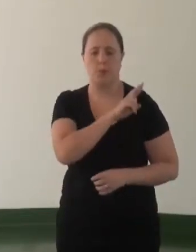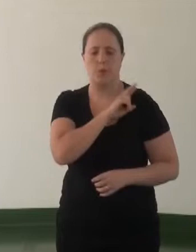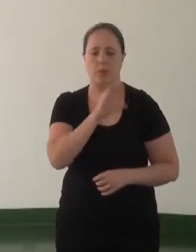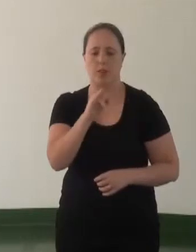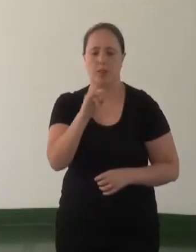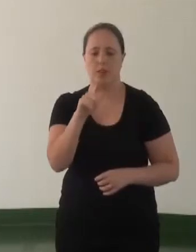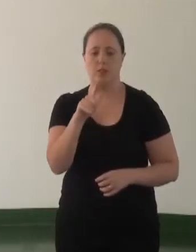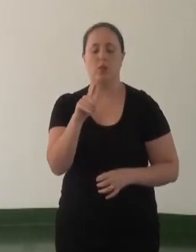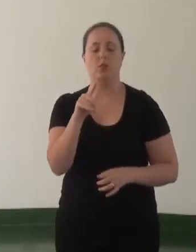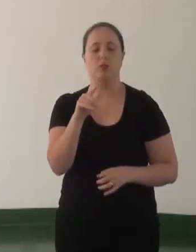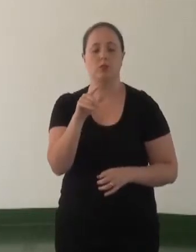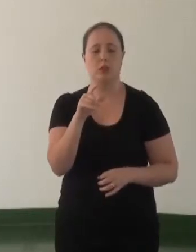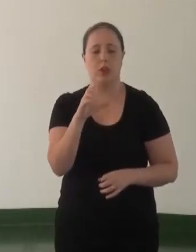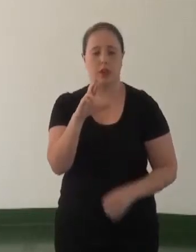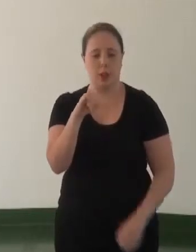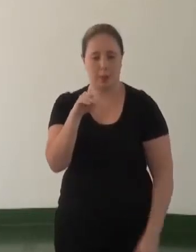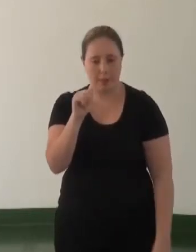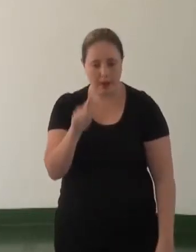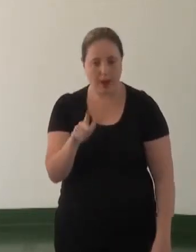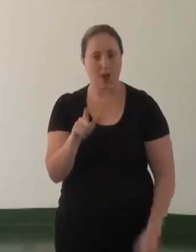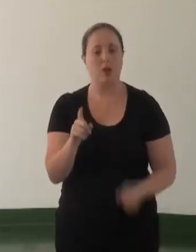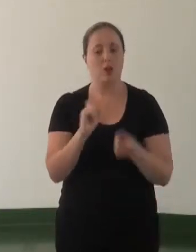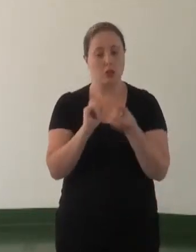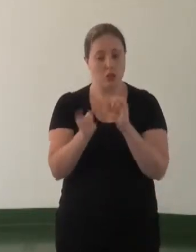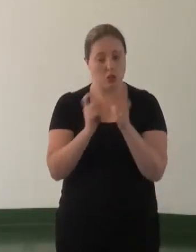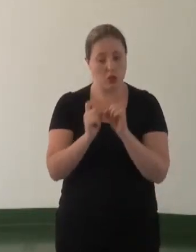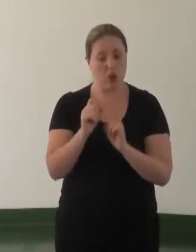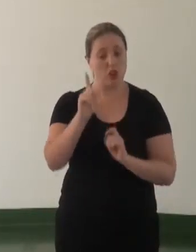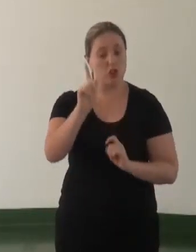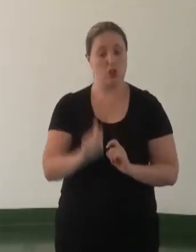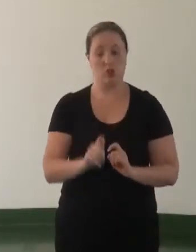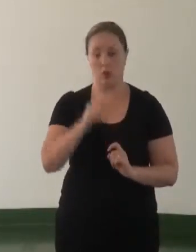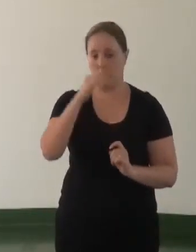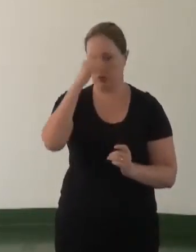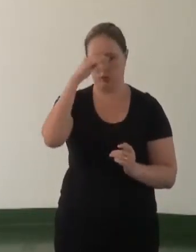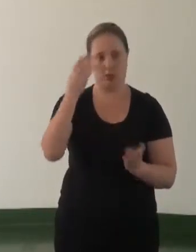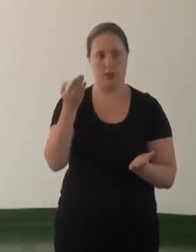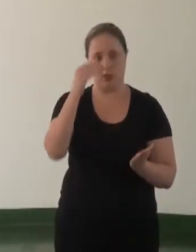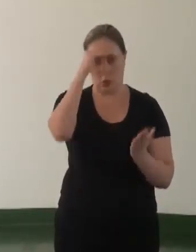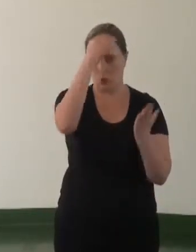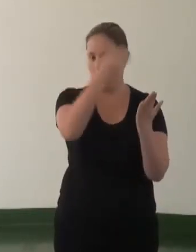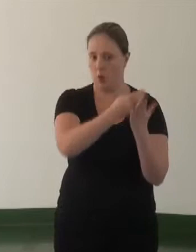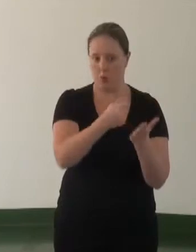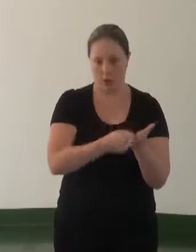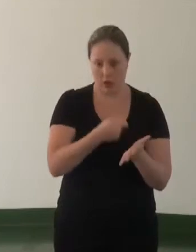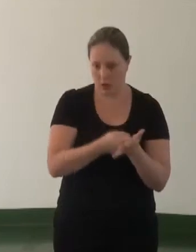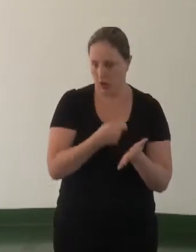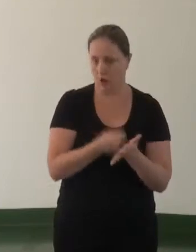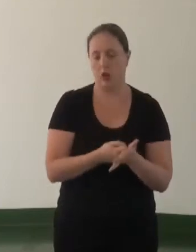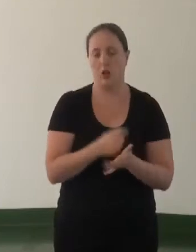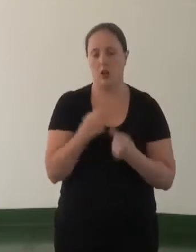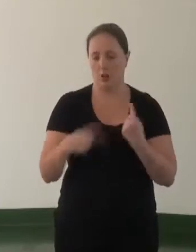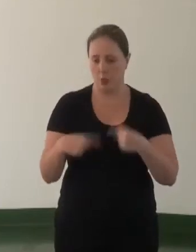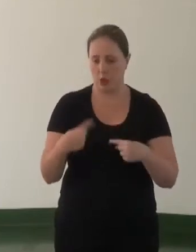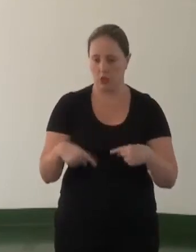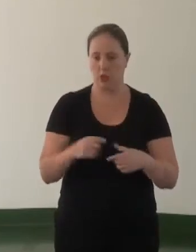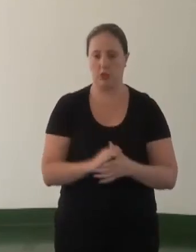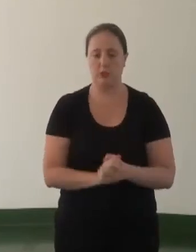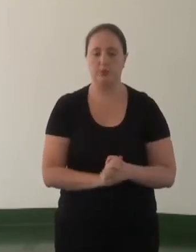criminal e administrativa dos gestores, que não estão cumprindo com a execução da política.